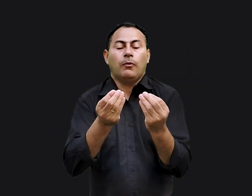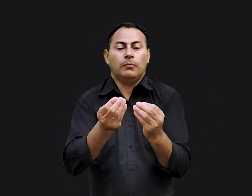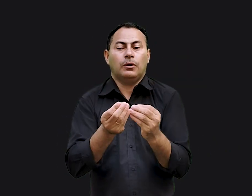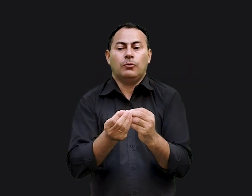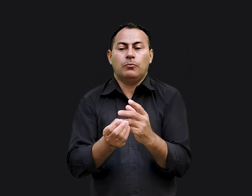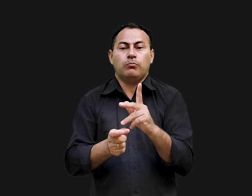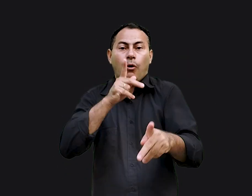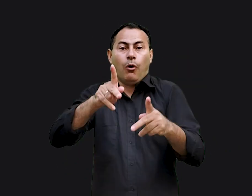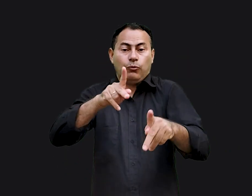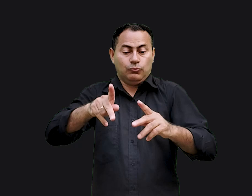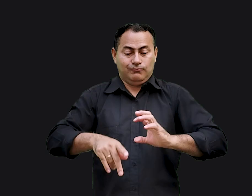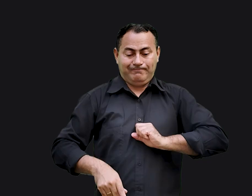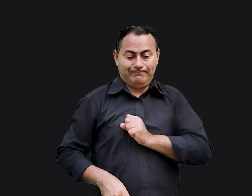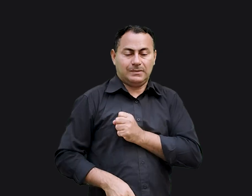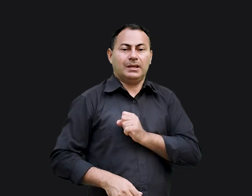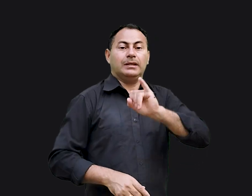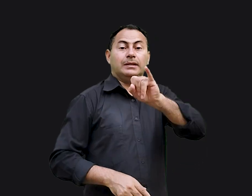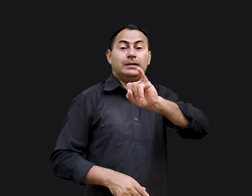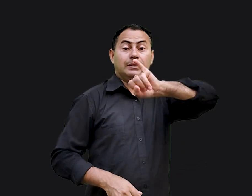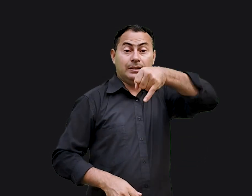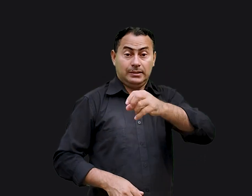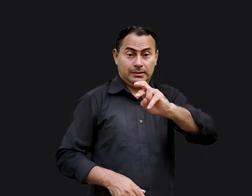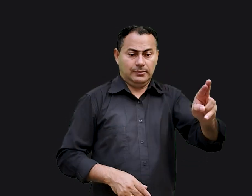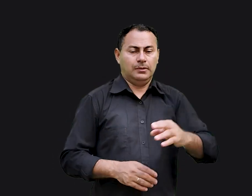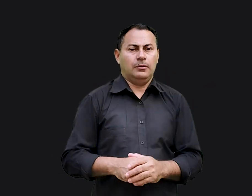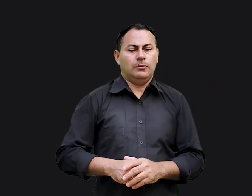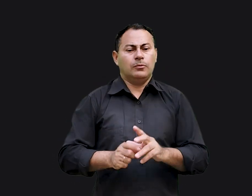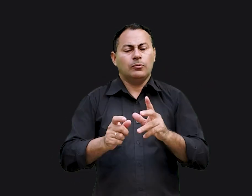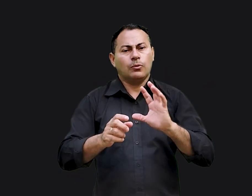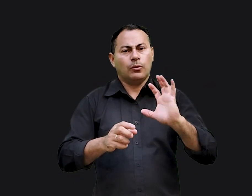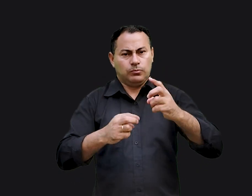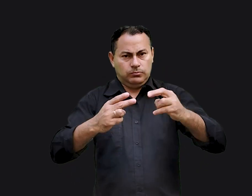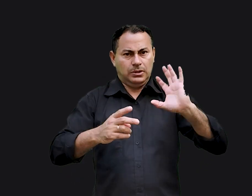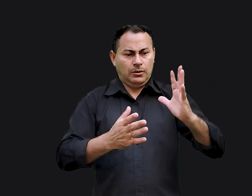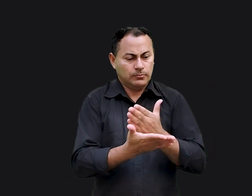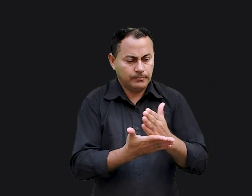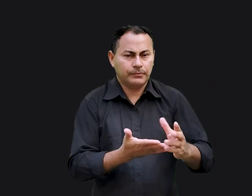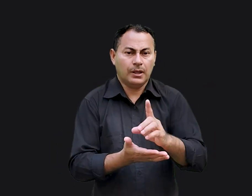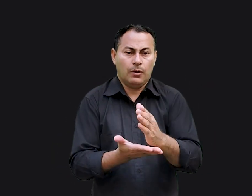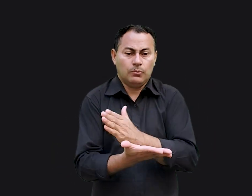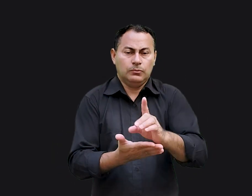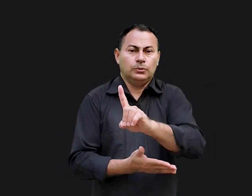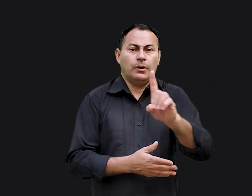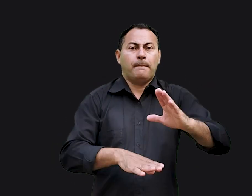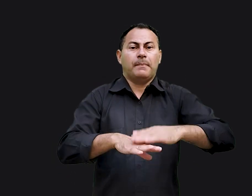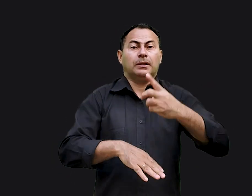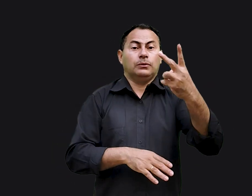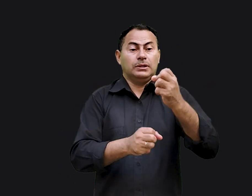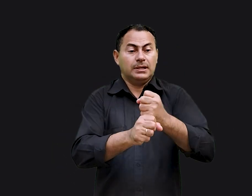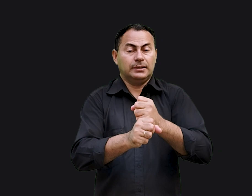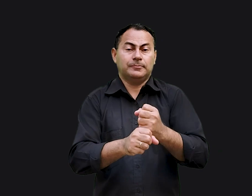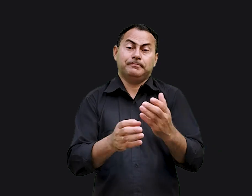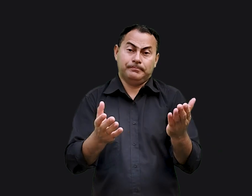mostra o quanto eles o odiavam. Os cercos já tinham começado. Alguns duraram mais de dois anos.